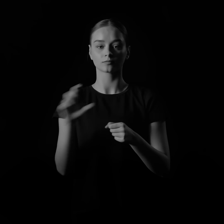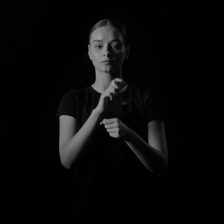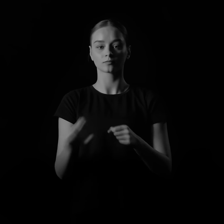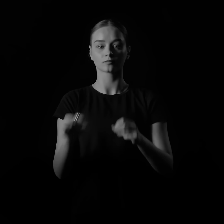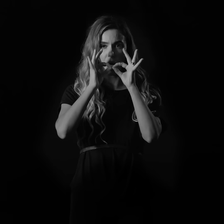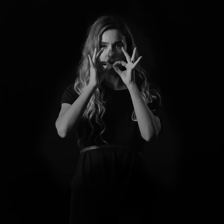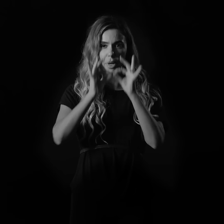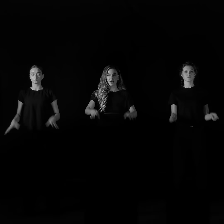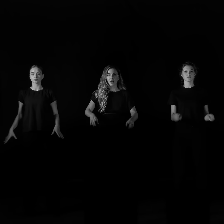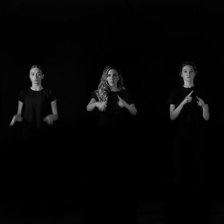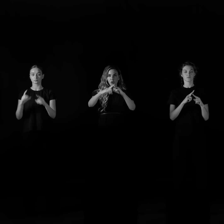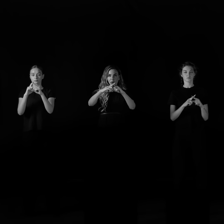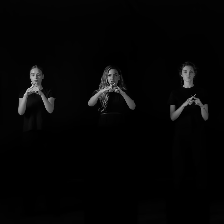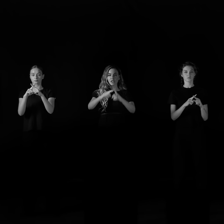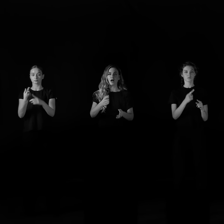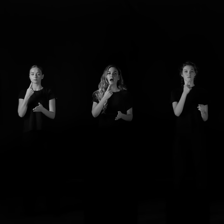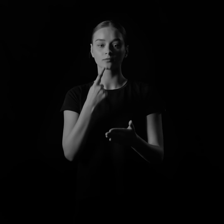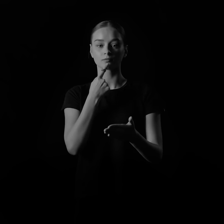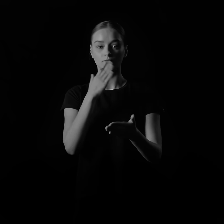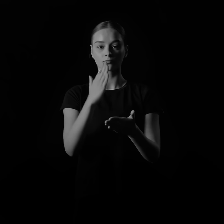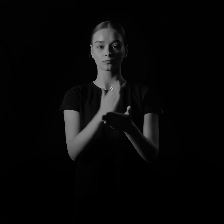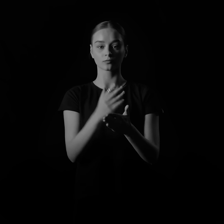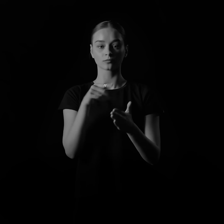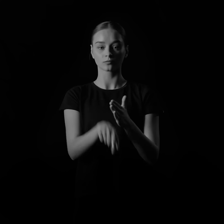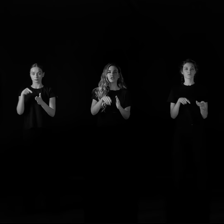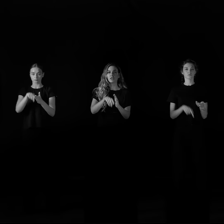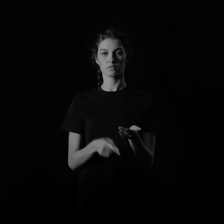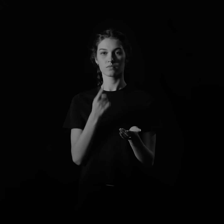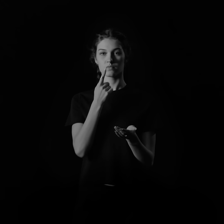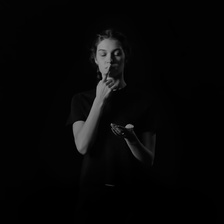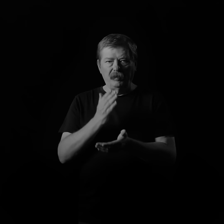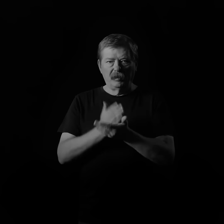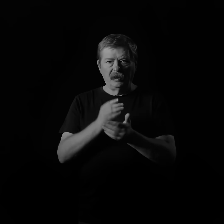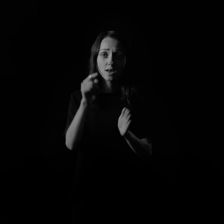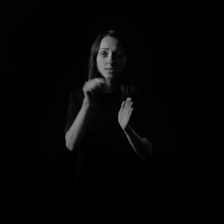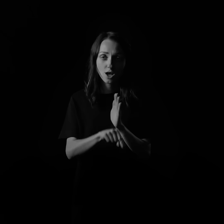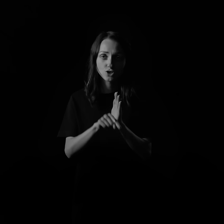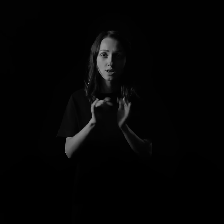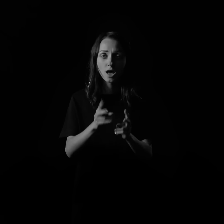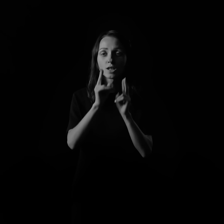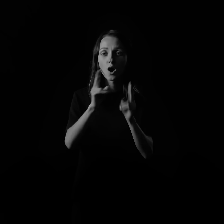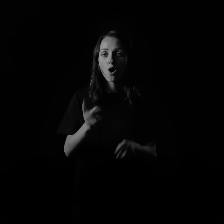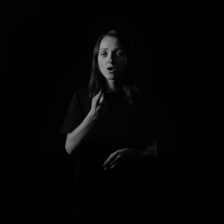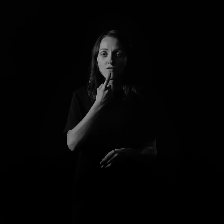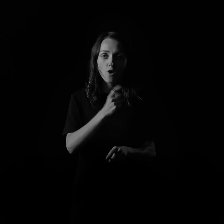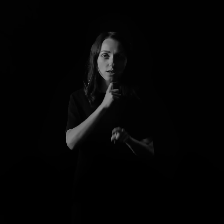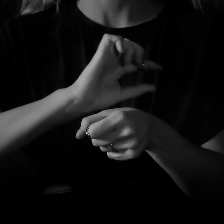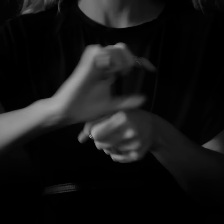зброя, нема в мене пробачення Мова має значення, мова має значення Для когось вона